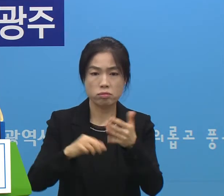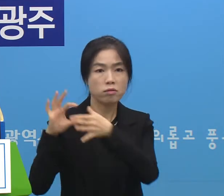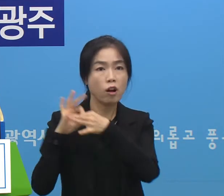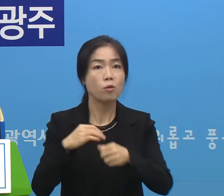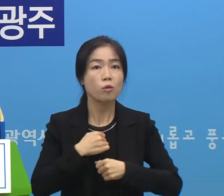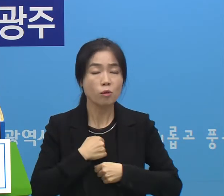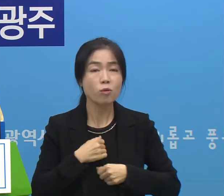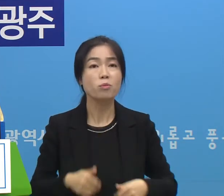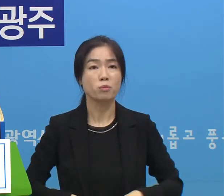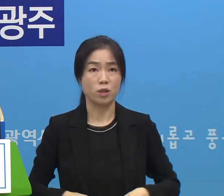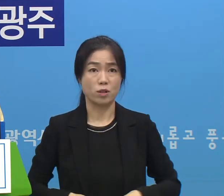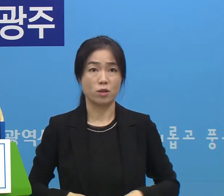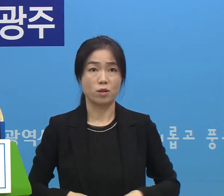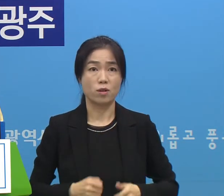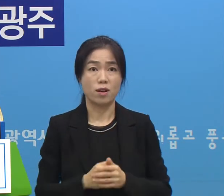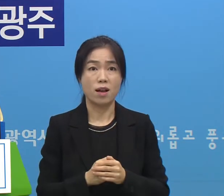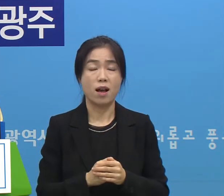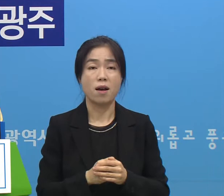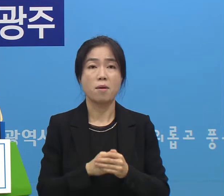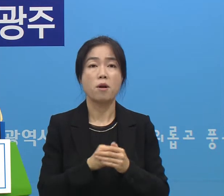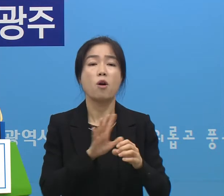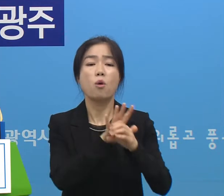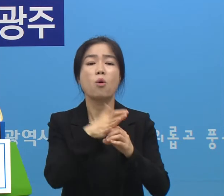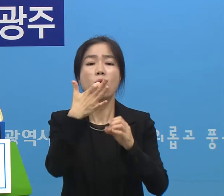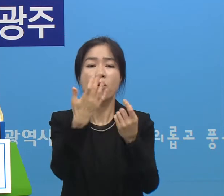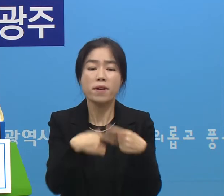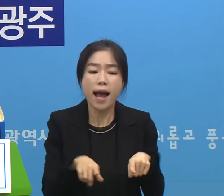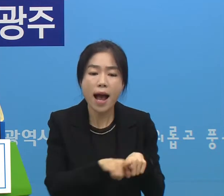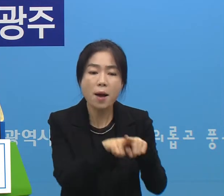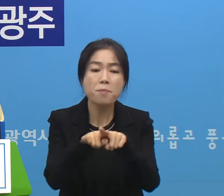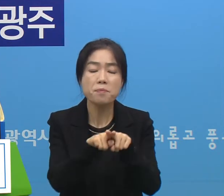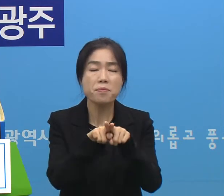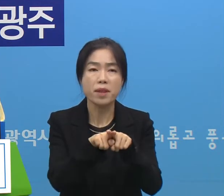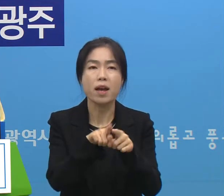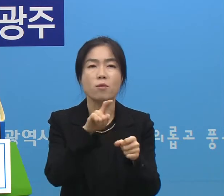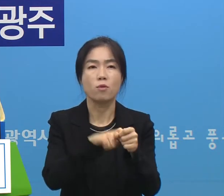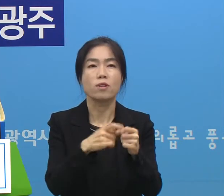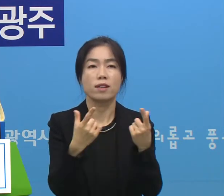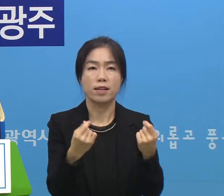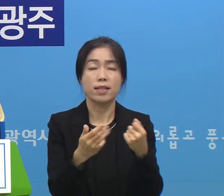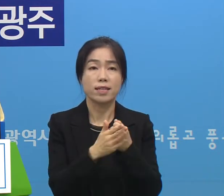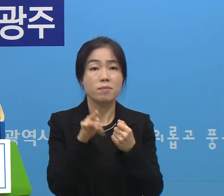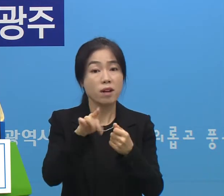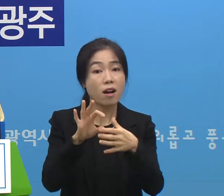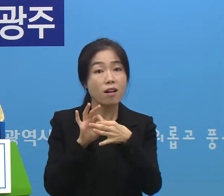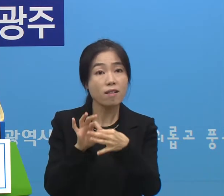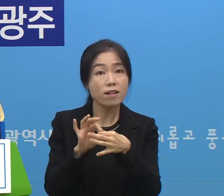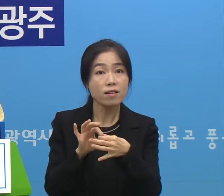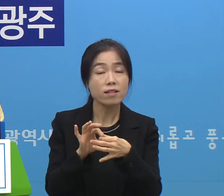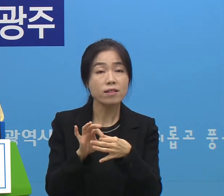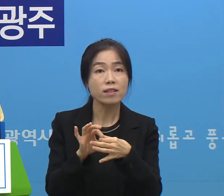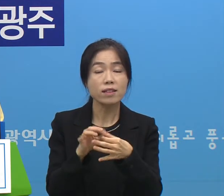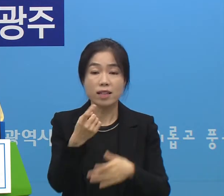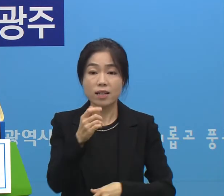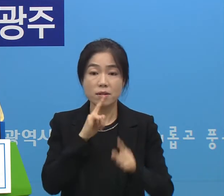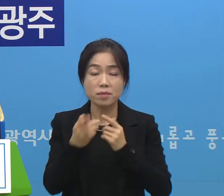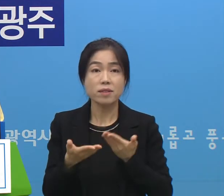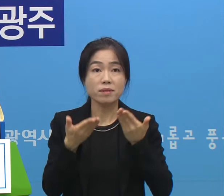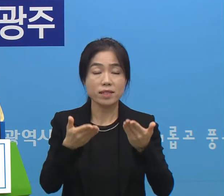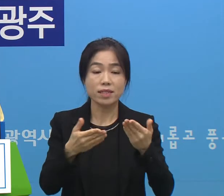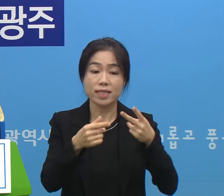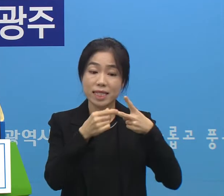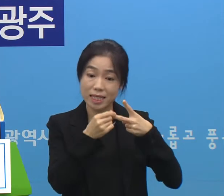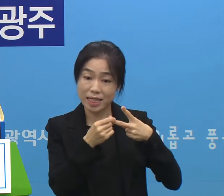소위 말하는 With Korea 코로나와 함께 가기인데요 거기에 관련돼서는 아까 말씀드린